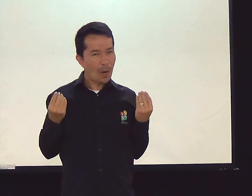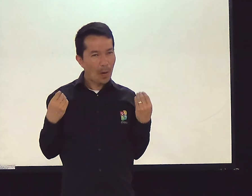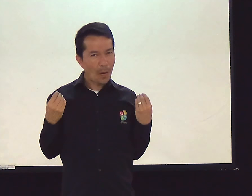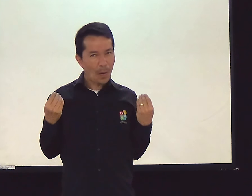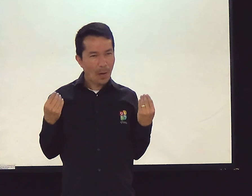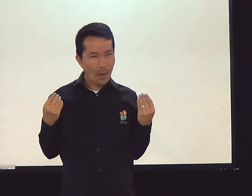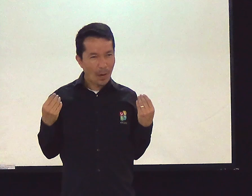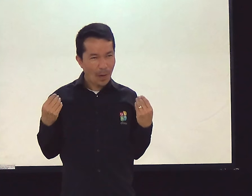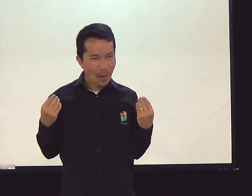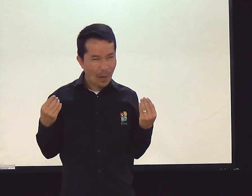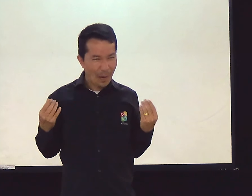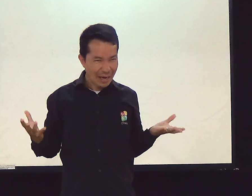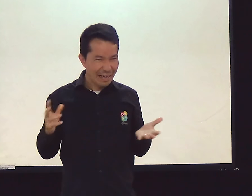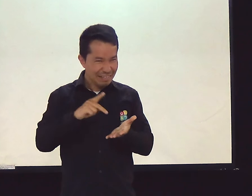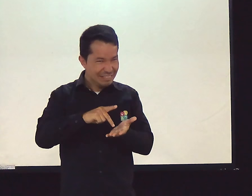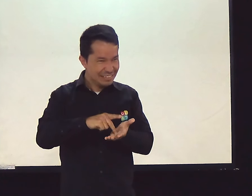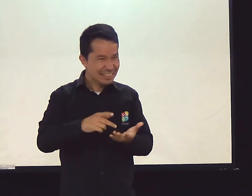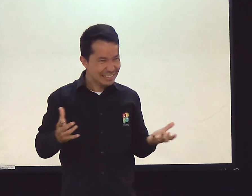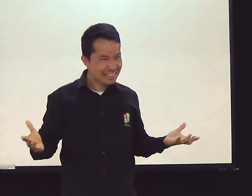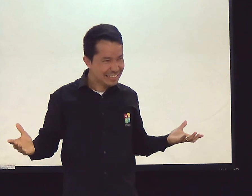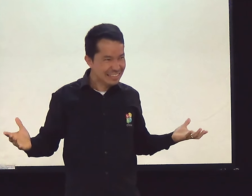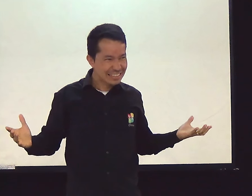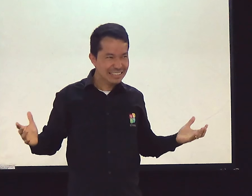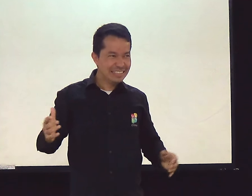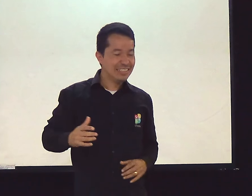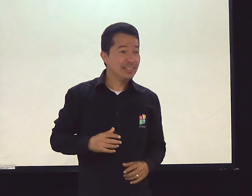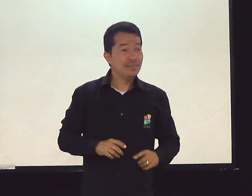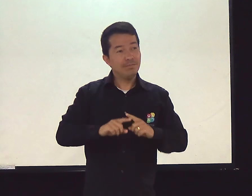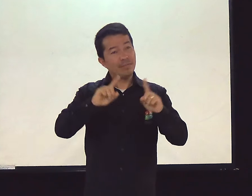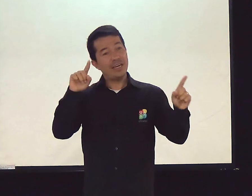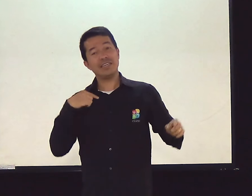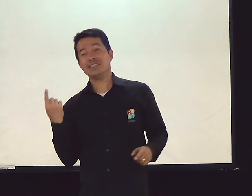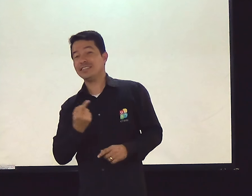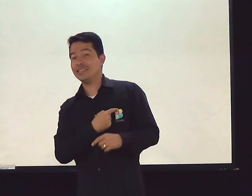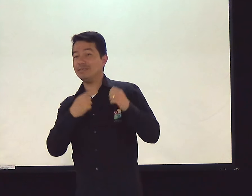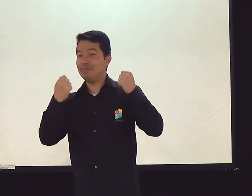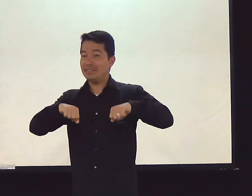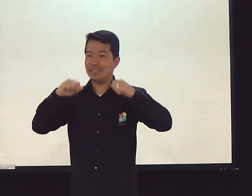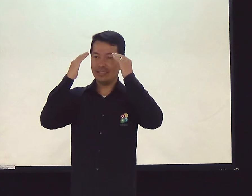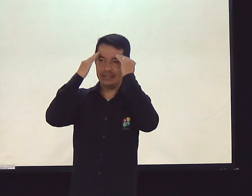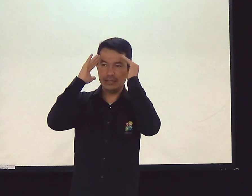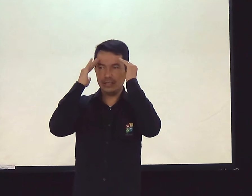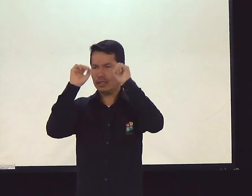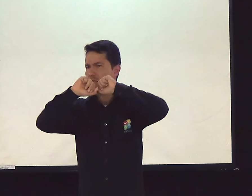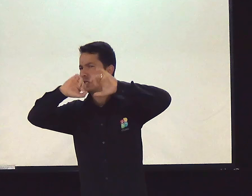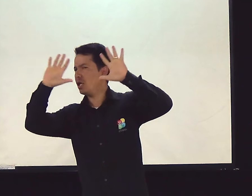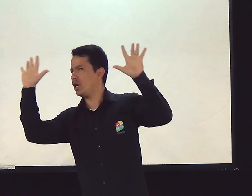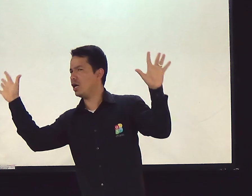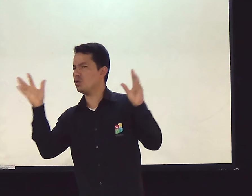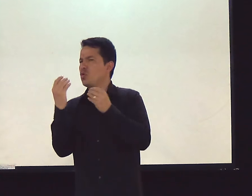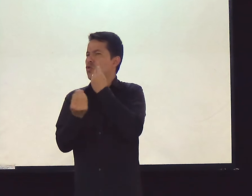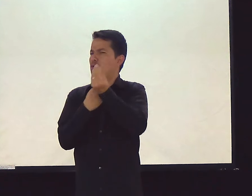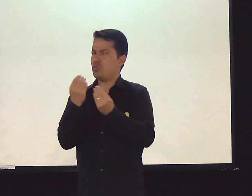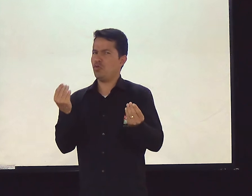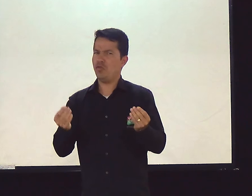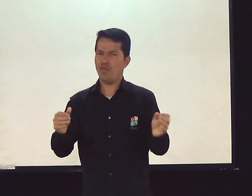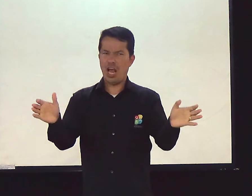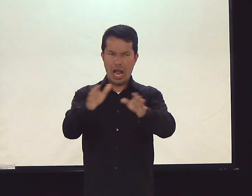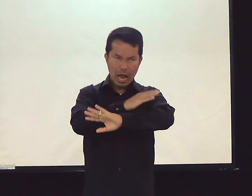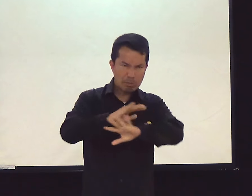Como assim? Né? Você fica se perguntando? Mas nós precisamos entender de forma bem clara como